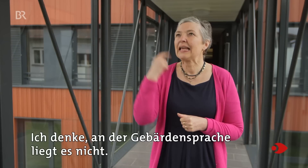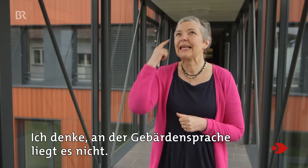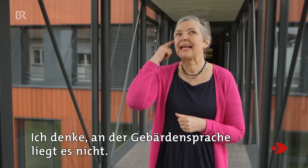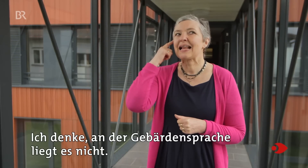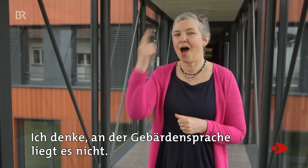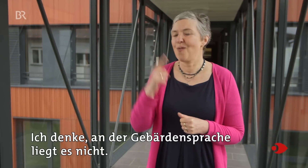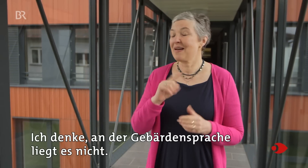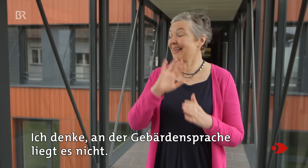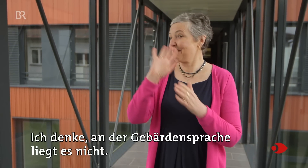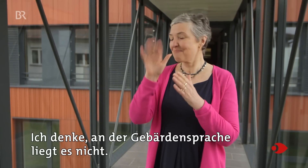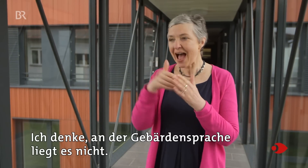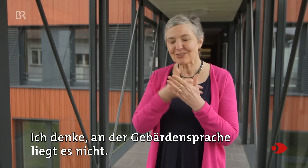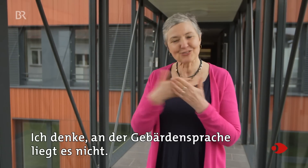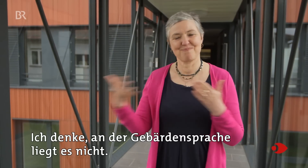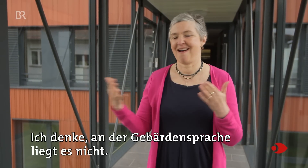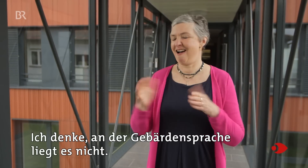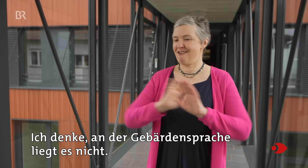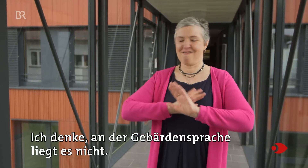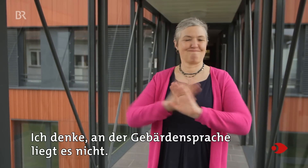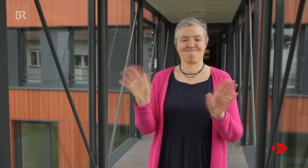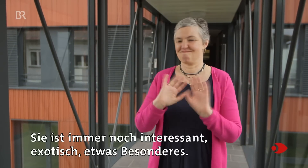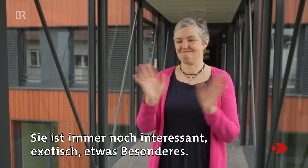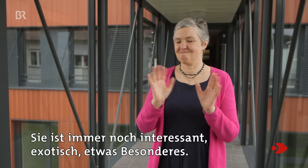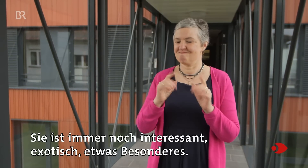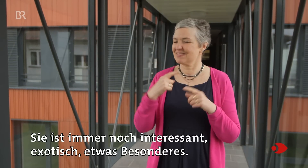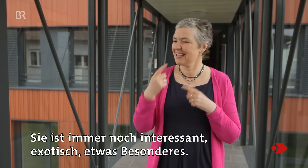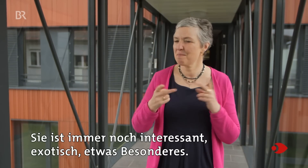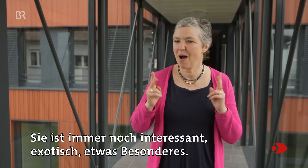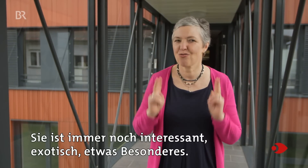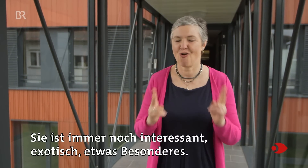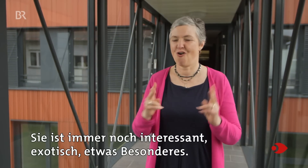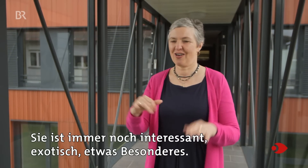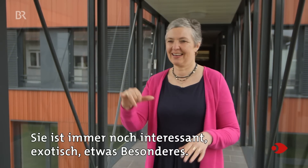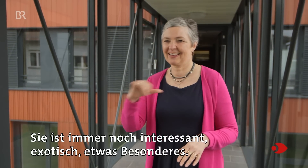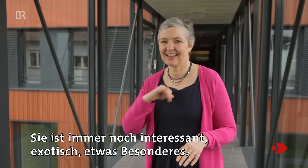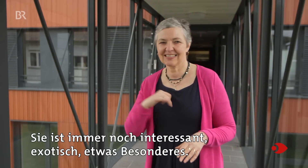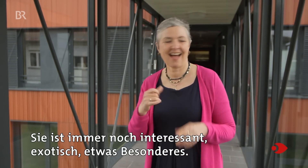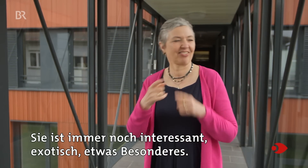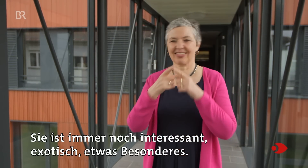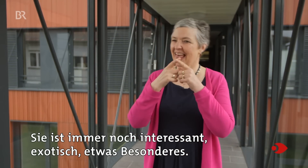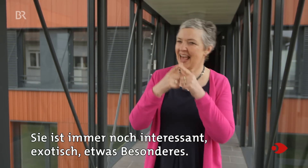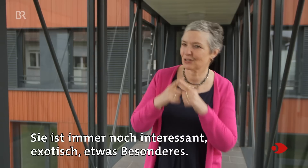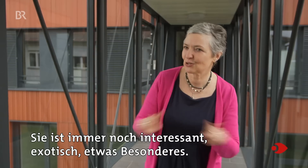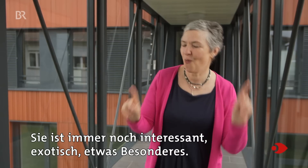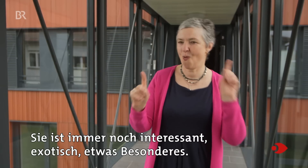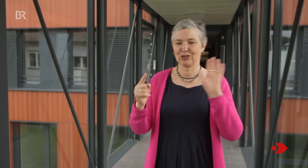Ich denke, an der Gebärdensprache liegt es nicht. Sie ist immer noch interessant, exotisch, etwas Besonderes.